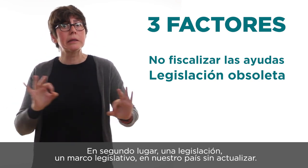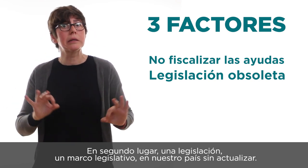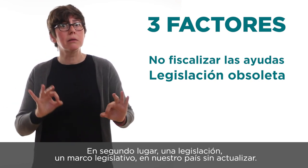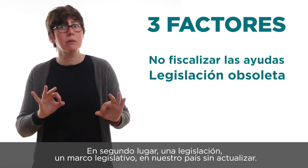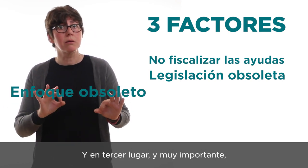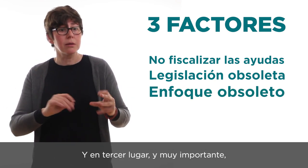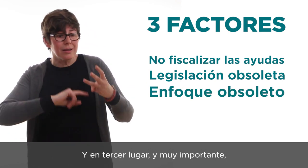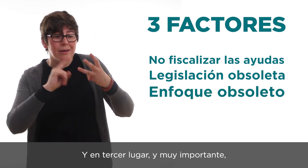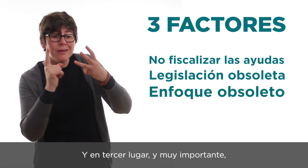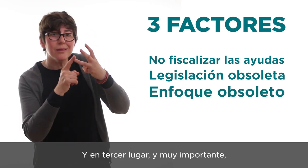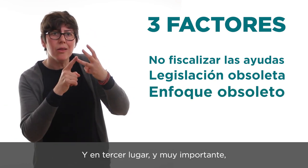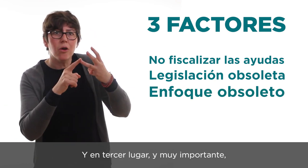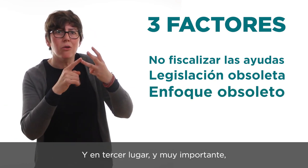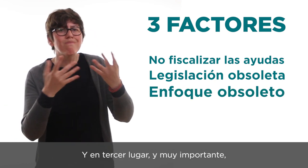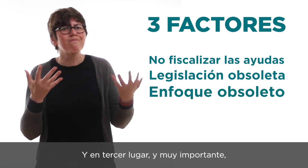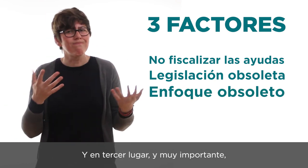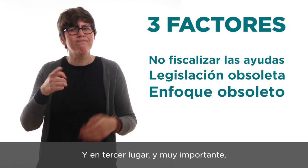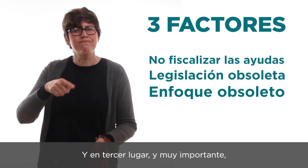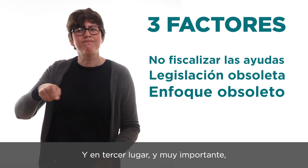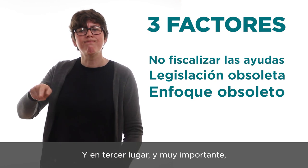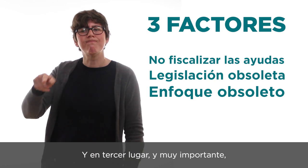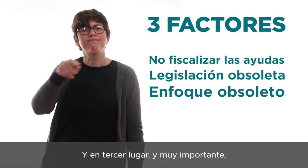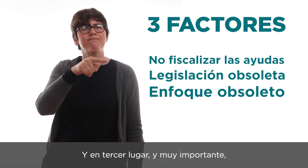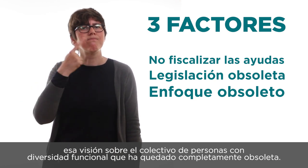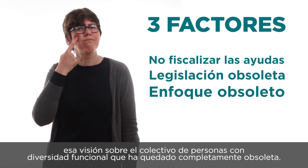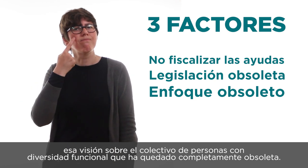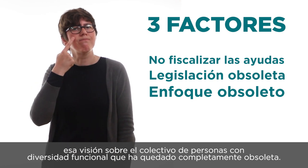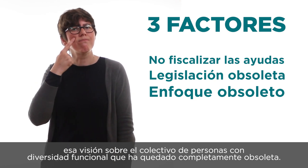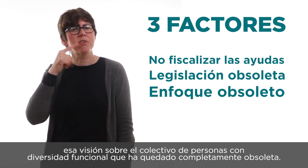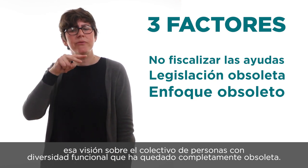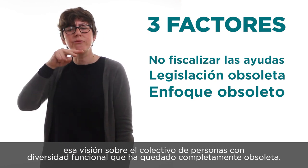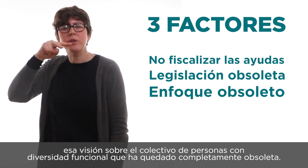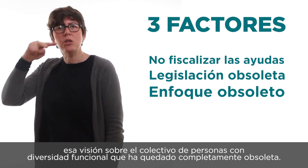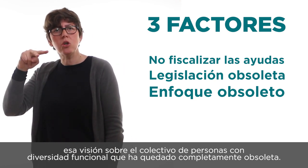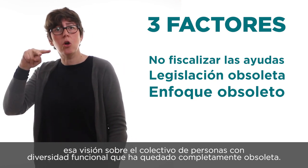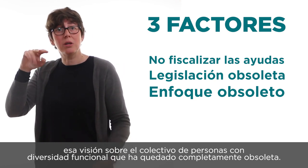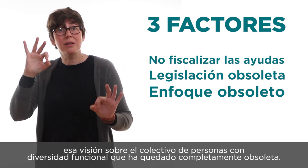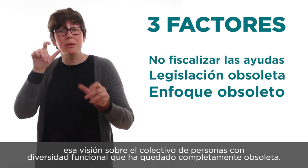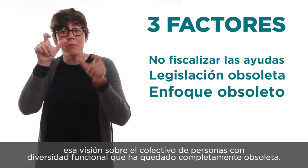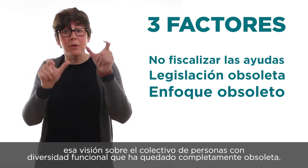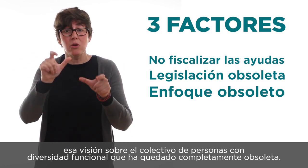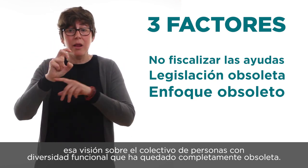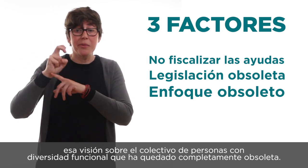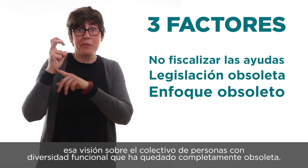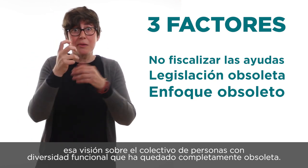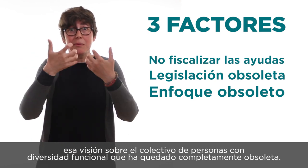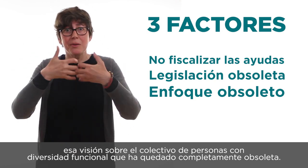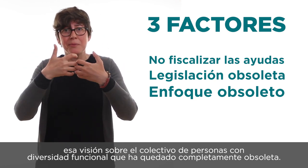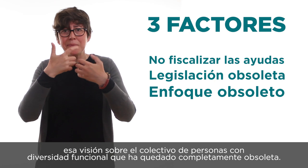Y en tercer lugar, esa visión sobre el colectivo de personas con